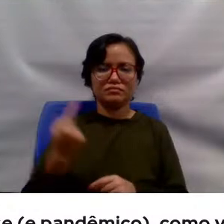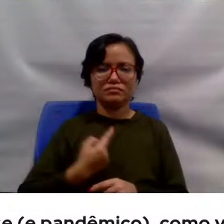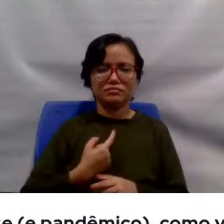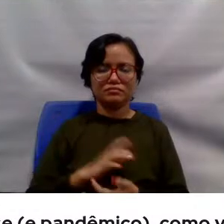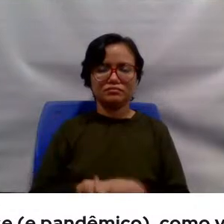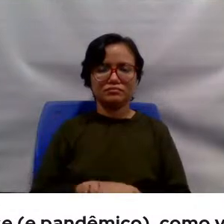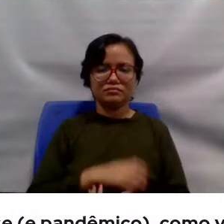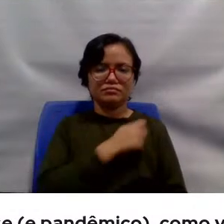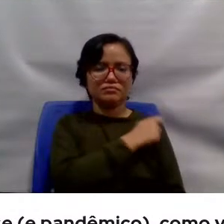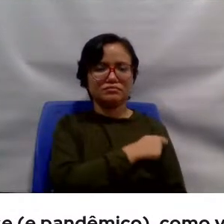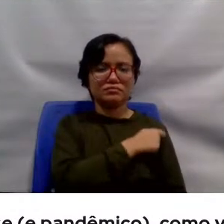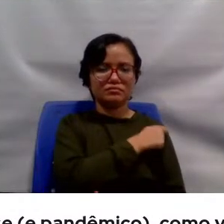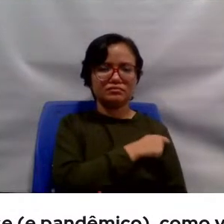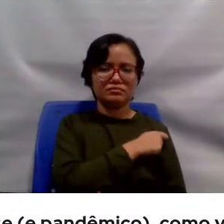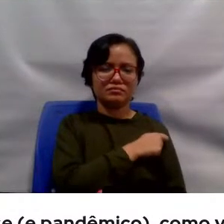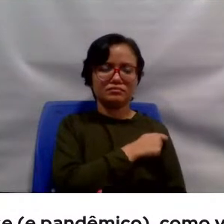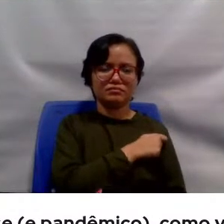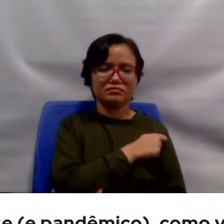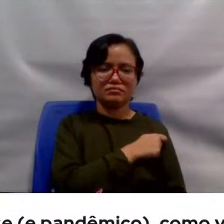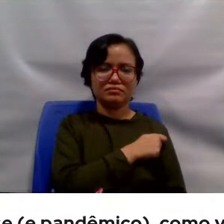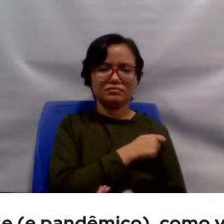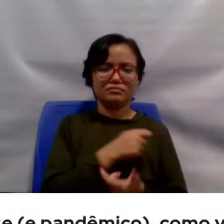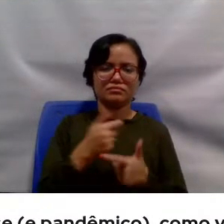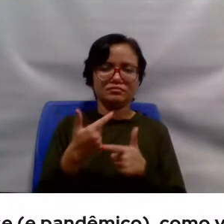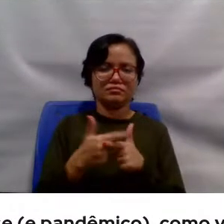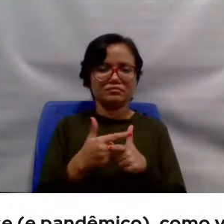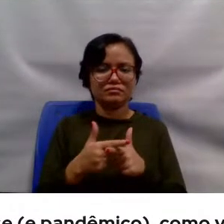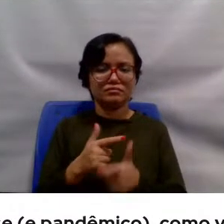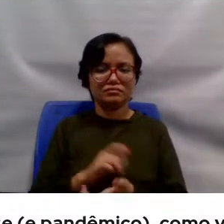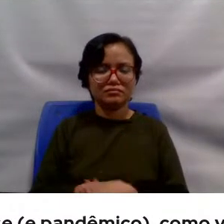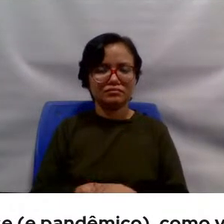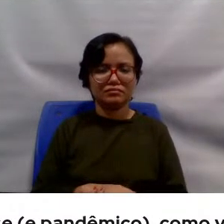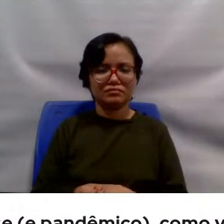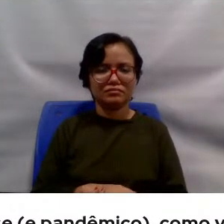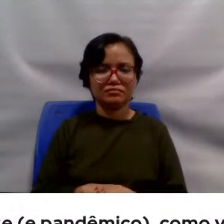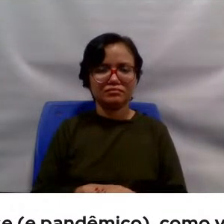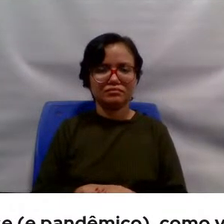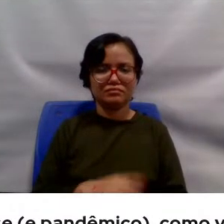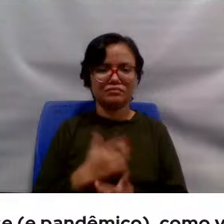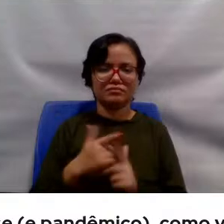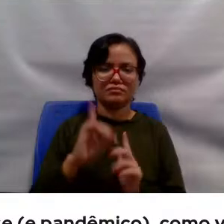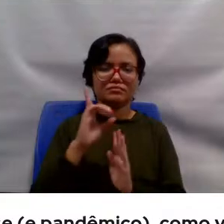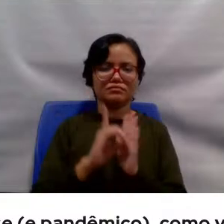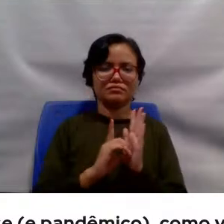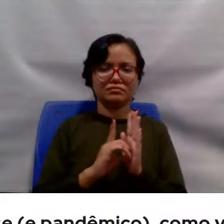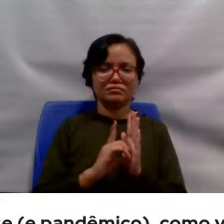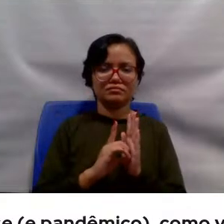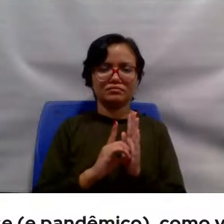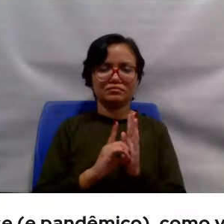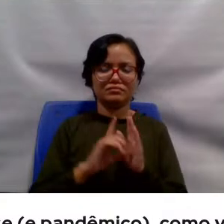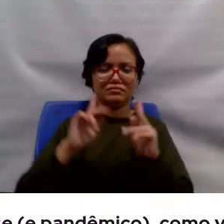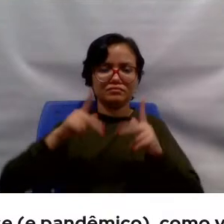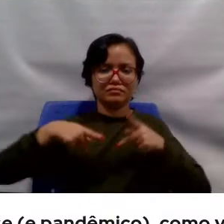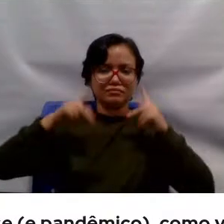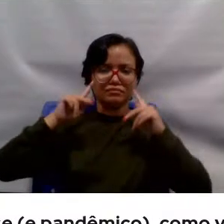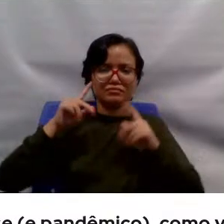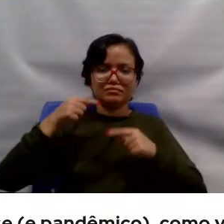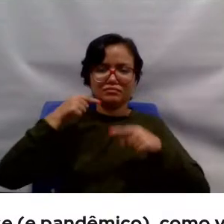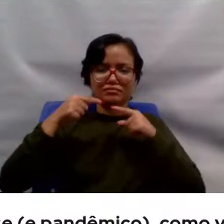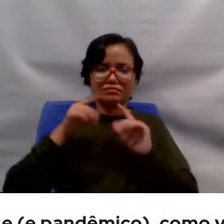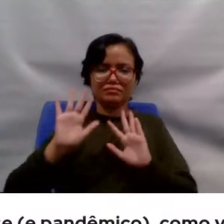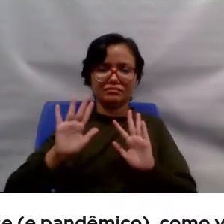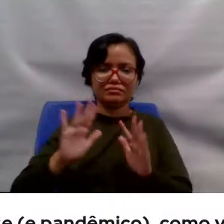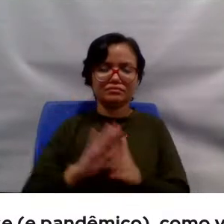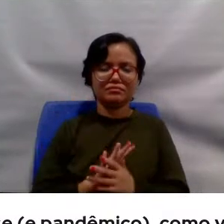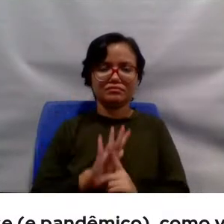alunos que sofreram 477, essas violações dos direitos humanos não eram discutidas e